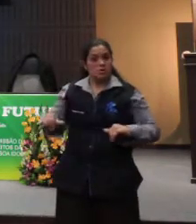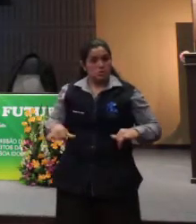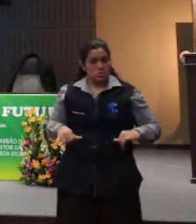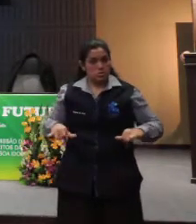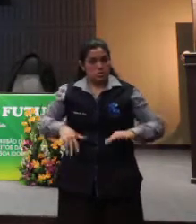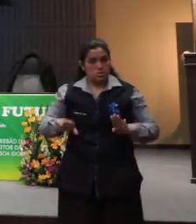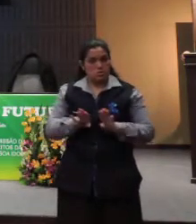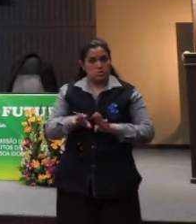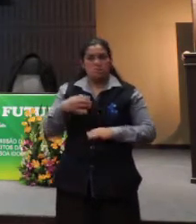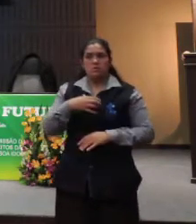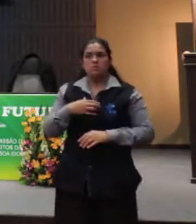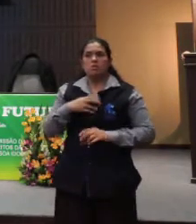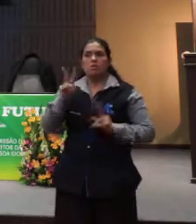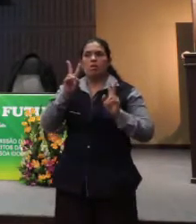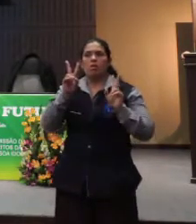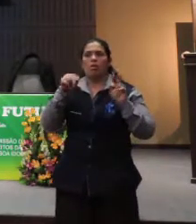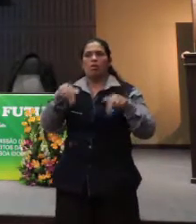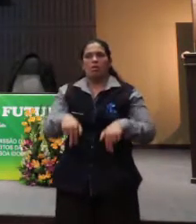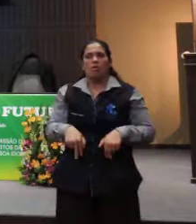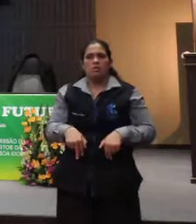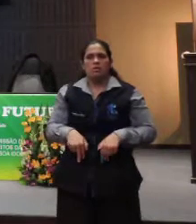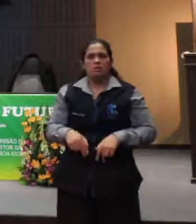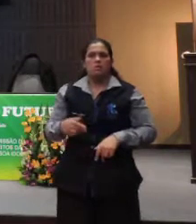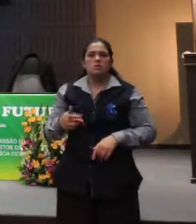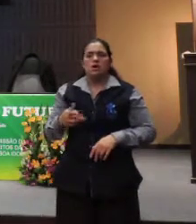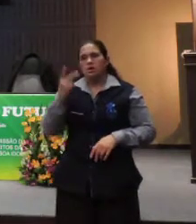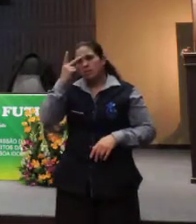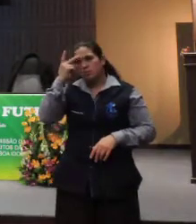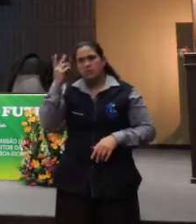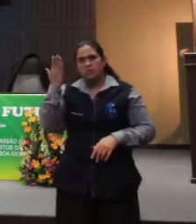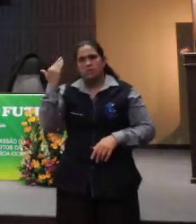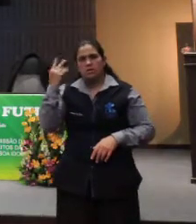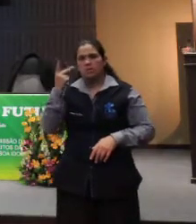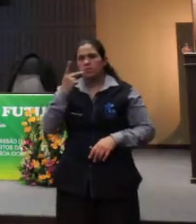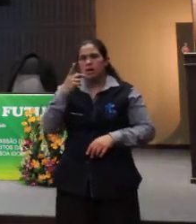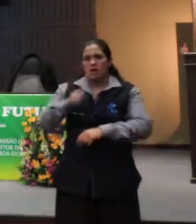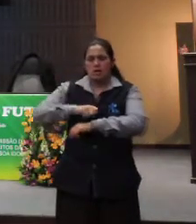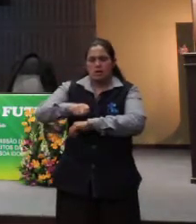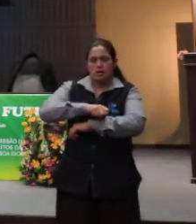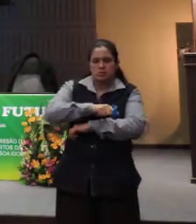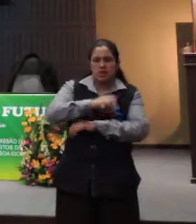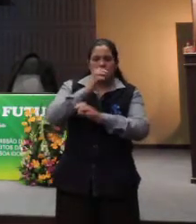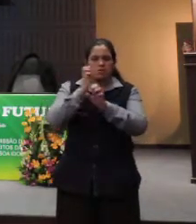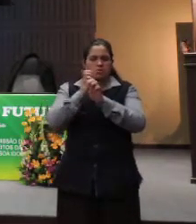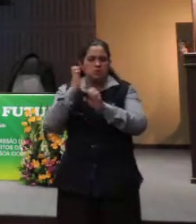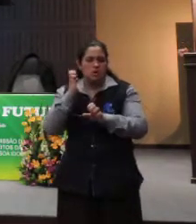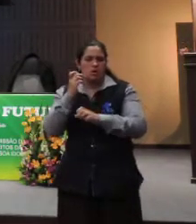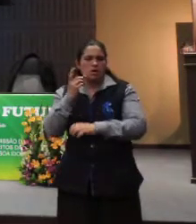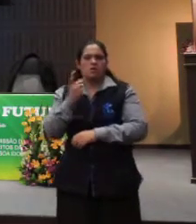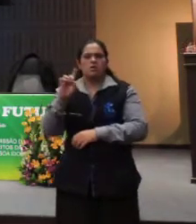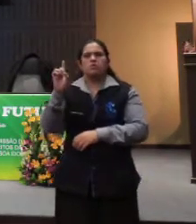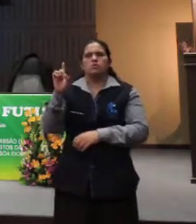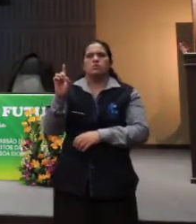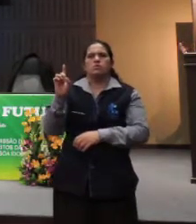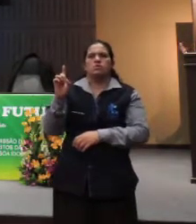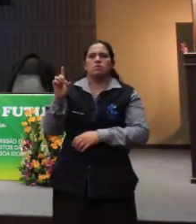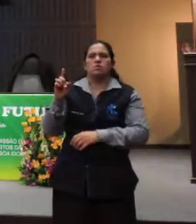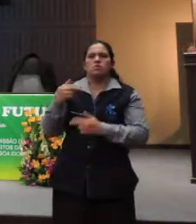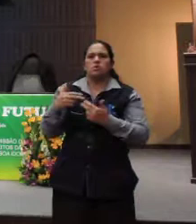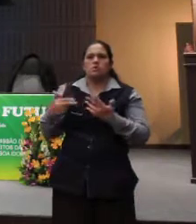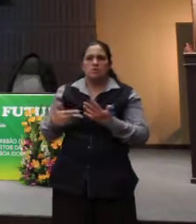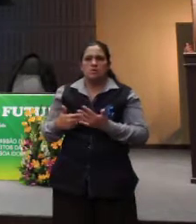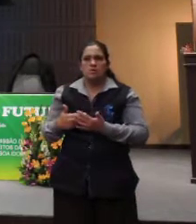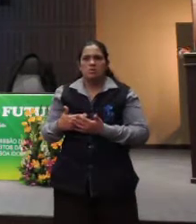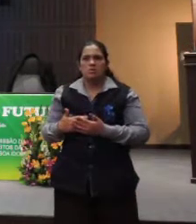se sente desvalorizada, pessoa que era chamada de arquiteto, de engenheiro, de doutor, isso, doutor